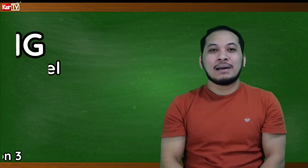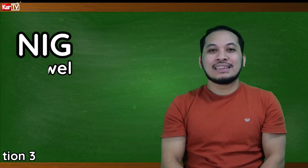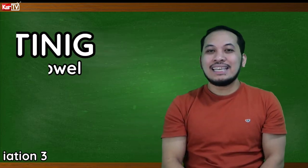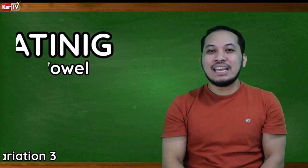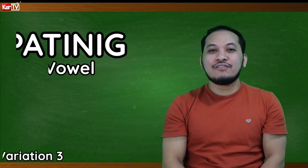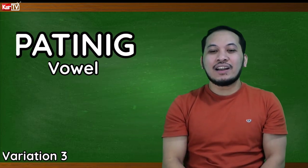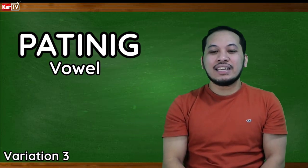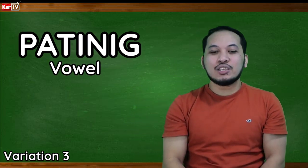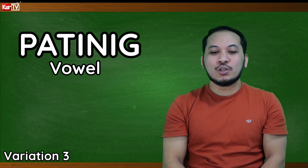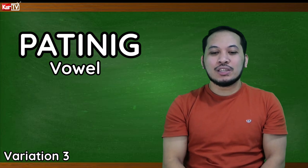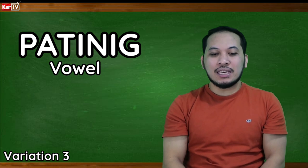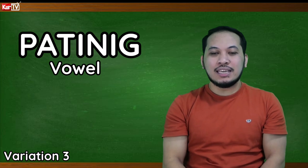Patinig. Variation 3.